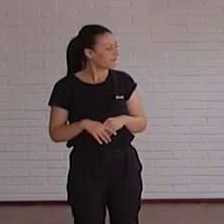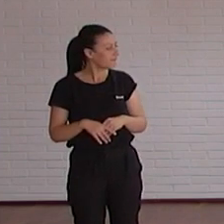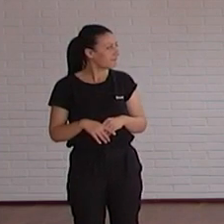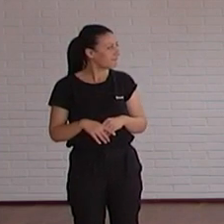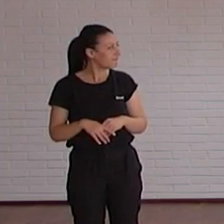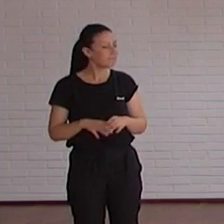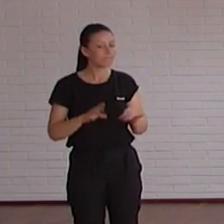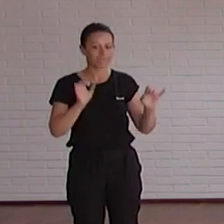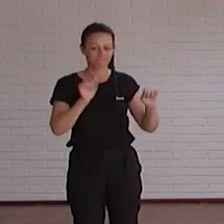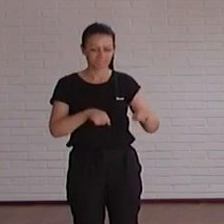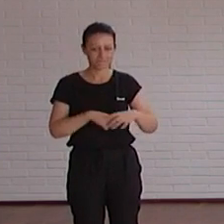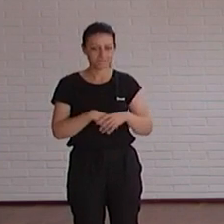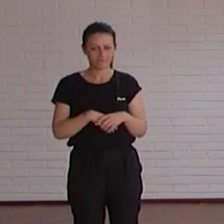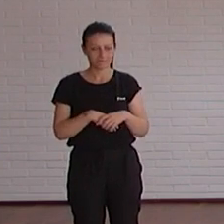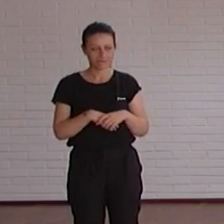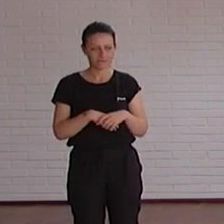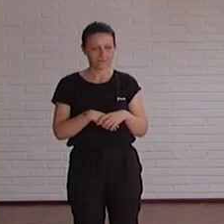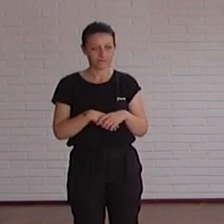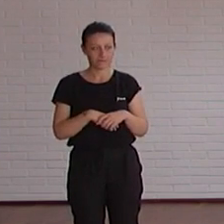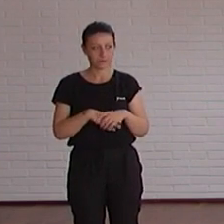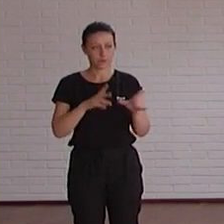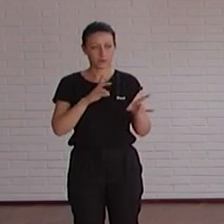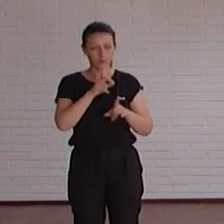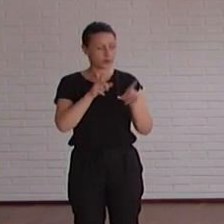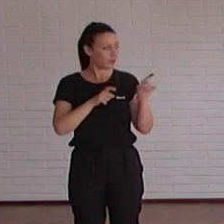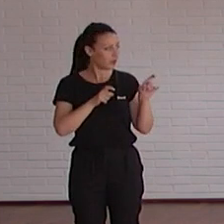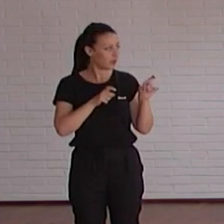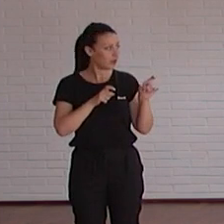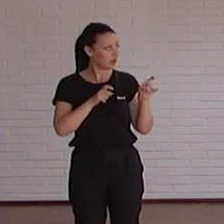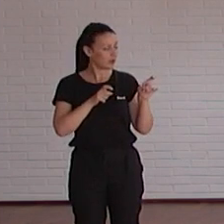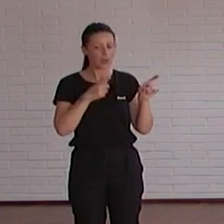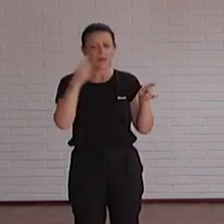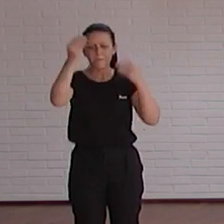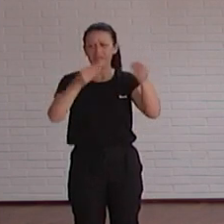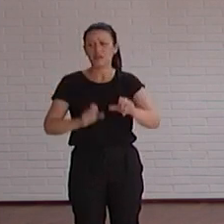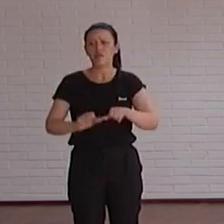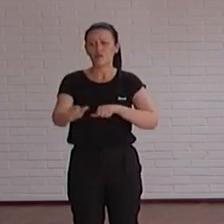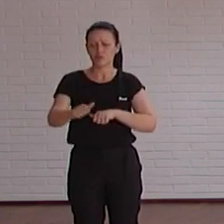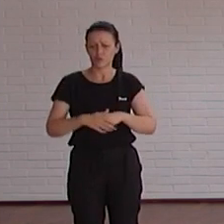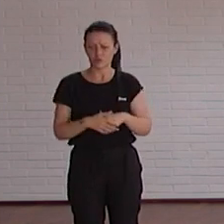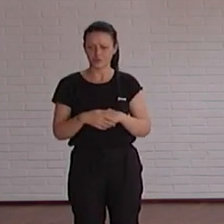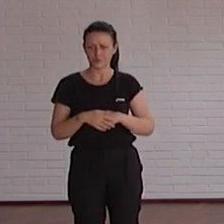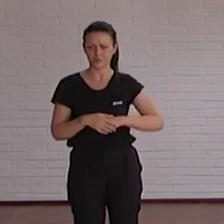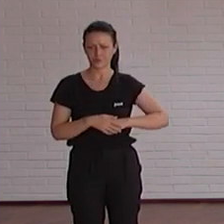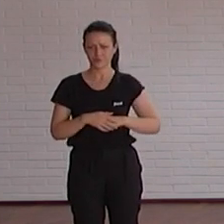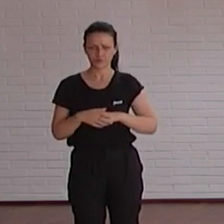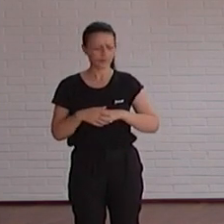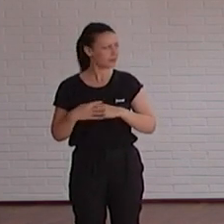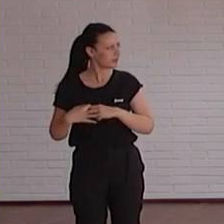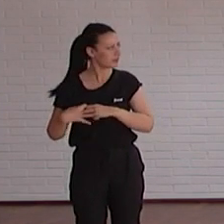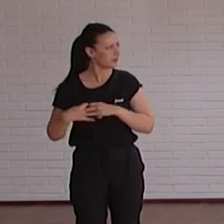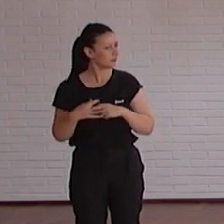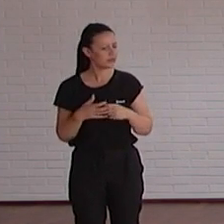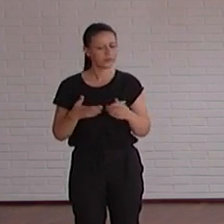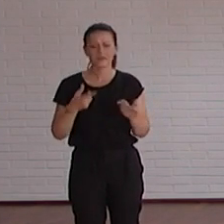de acuerdo vale y como he comentado preguntado a Rosana también ¿en qué piensas del futuro? ¿qué te gustaría a ti